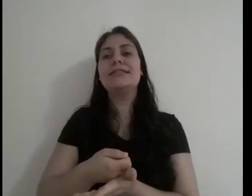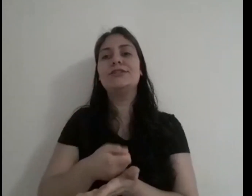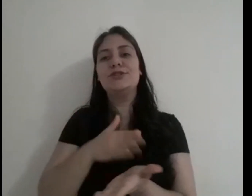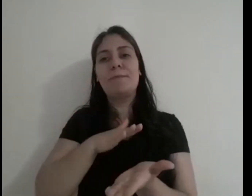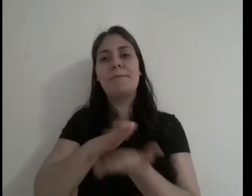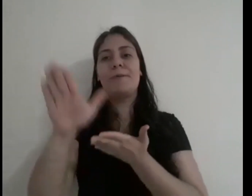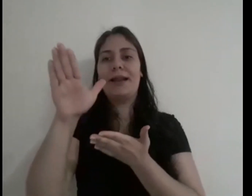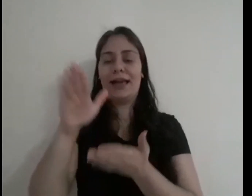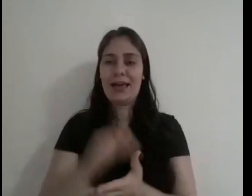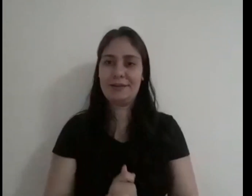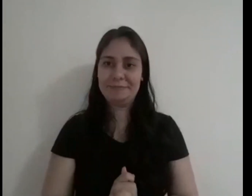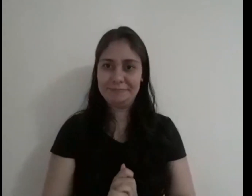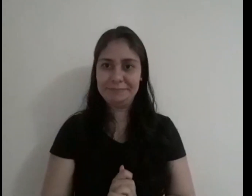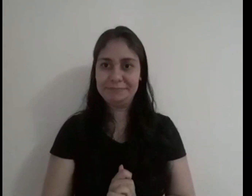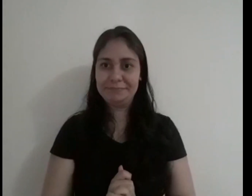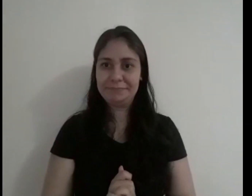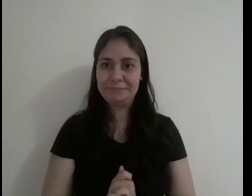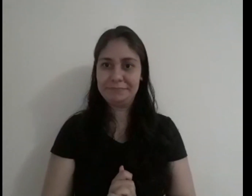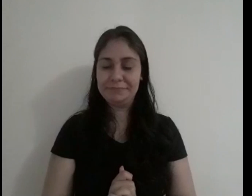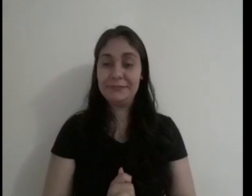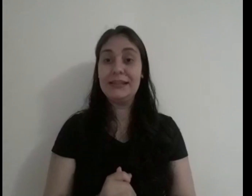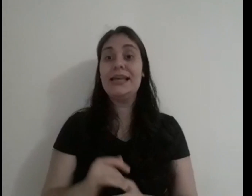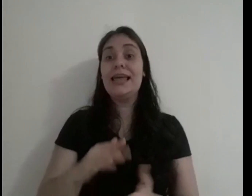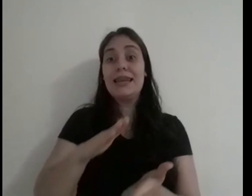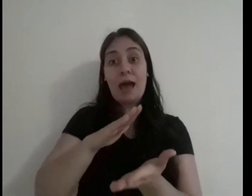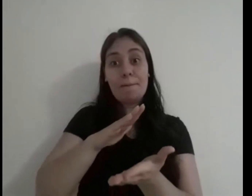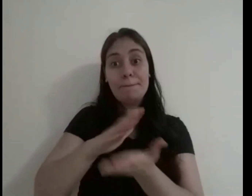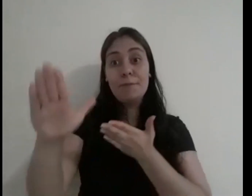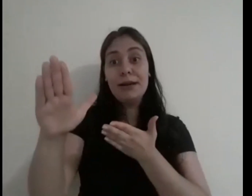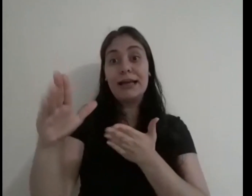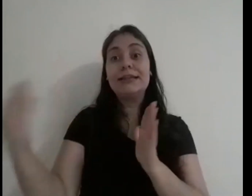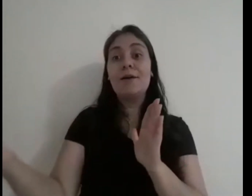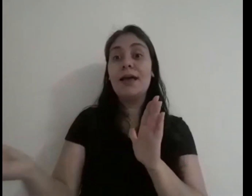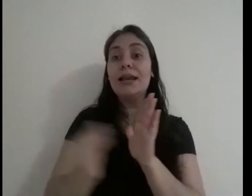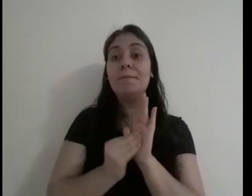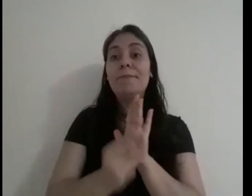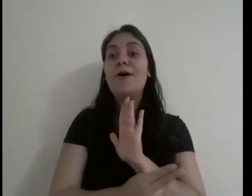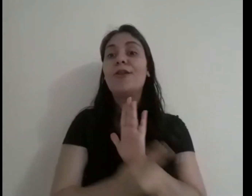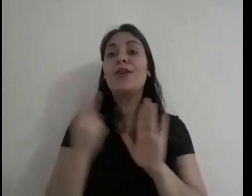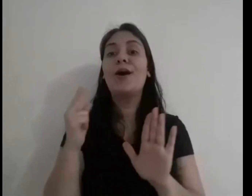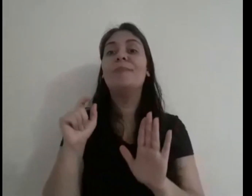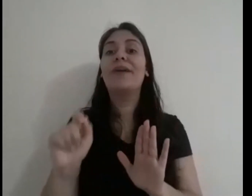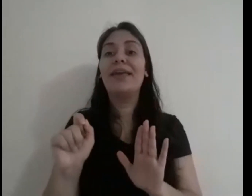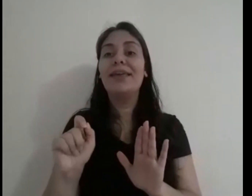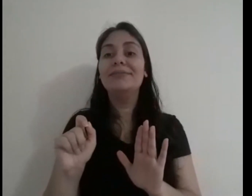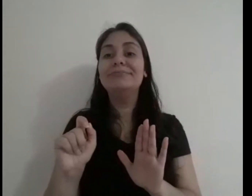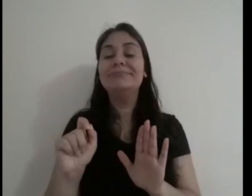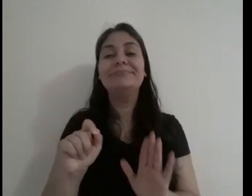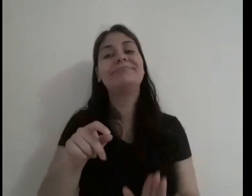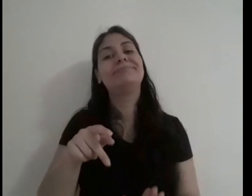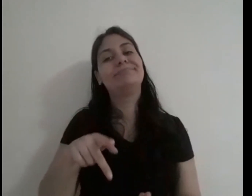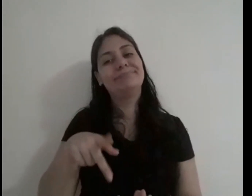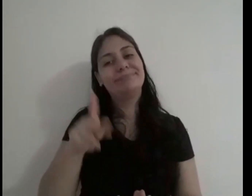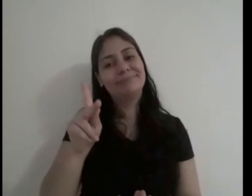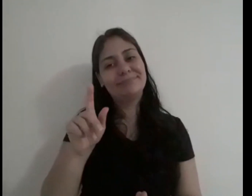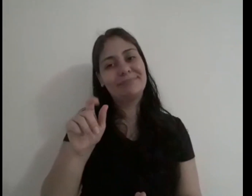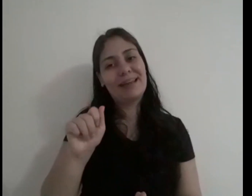respostas e confirmá-las, ele publicou um livro. E ele passou a usar o nome de Allan